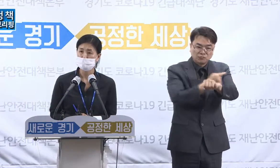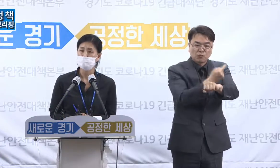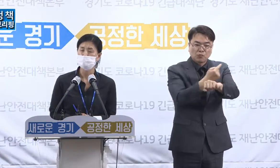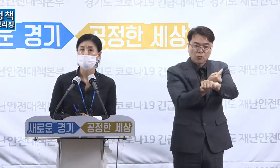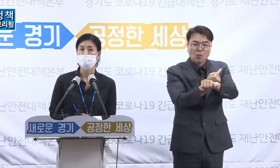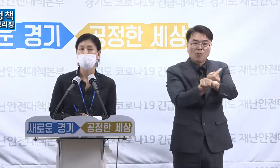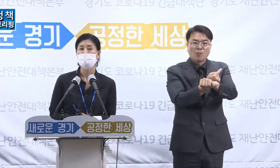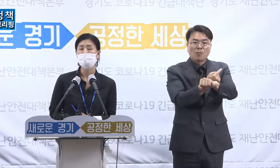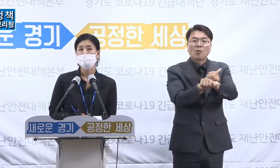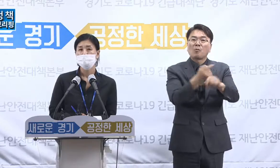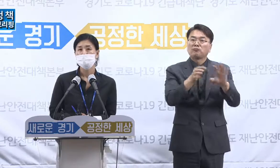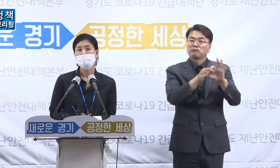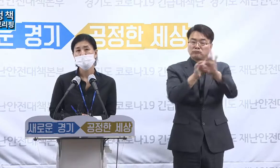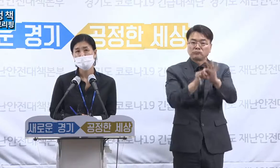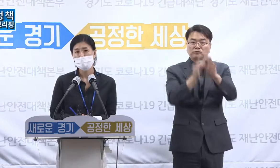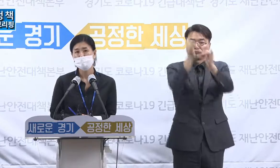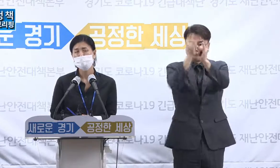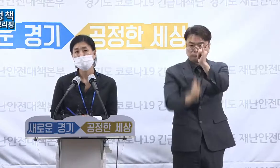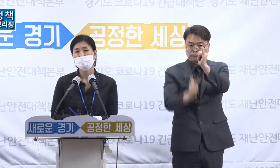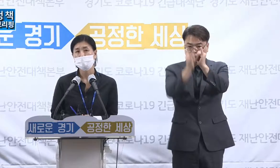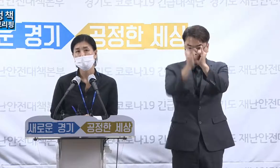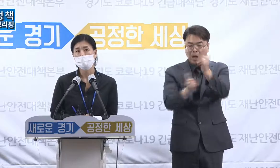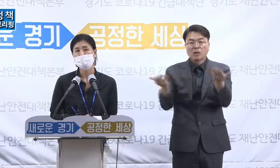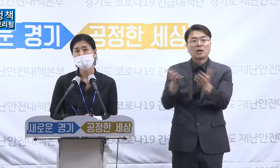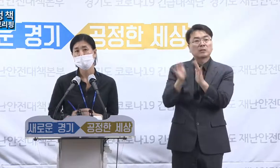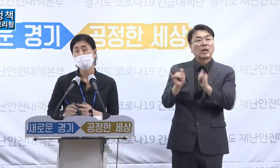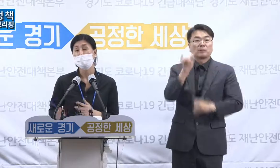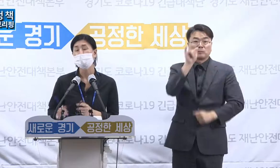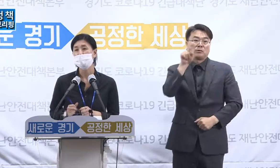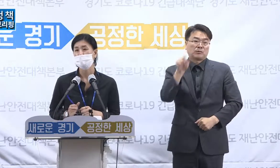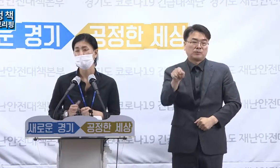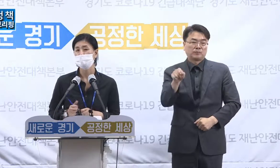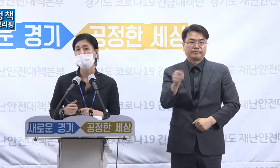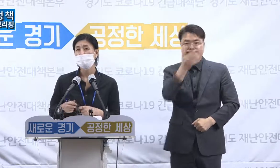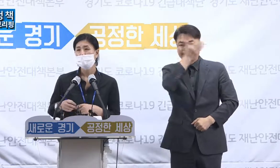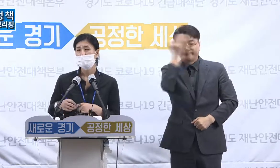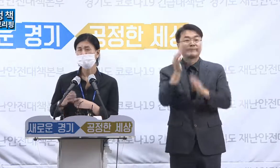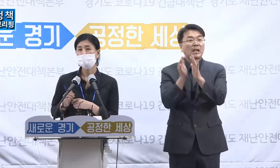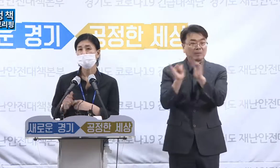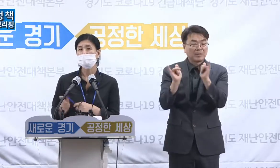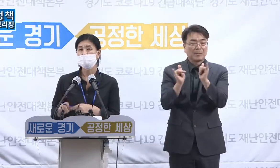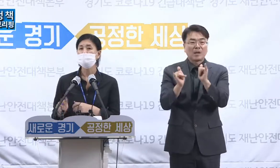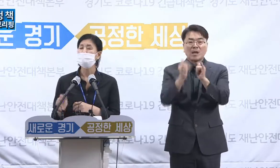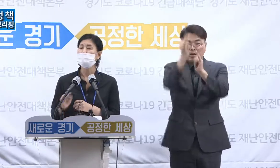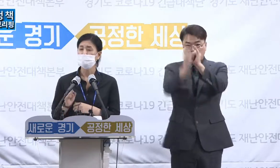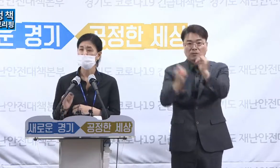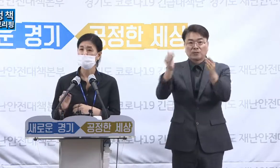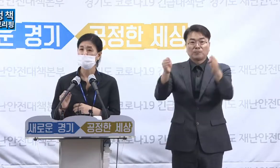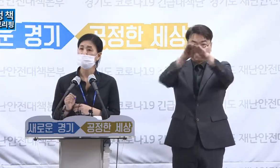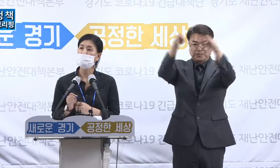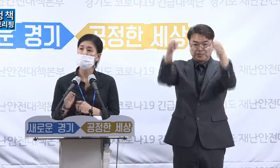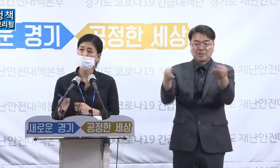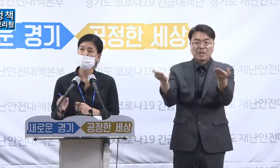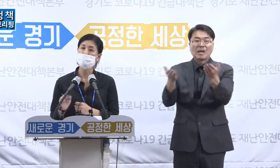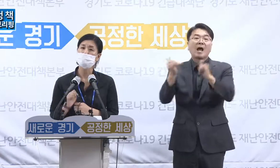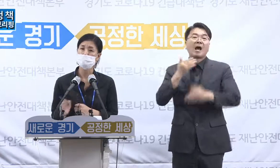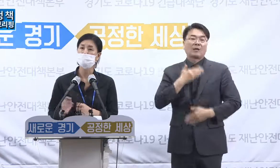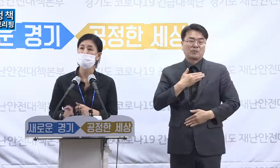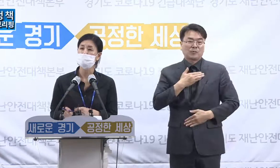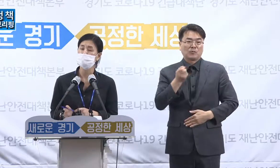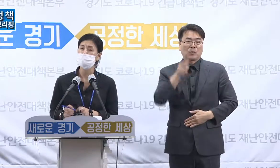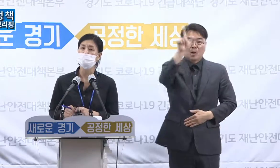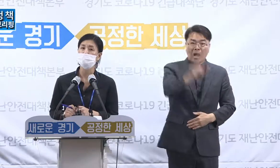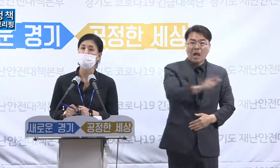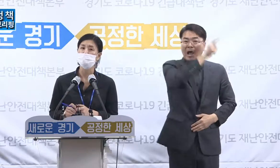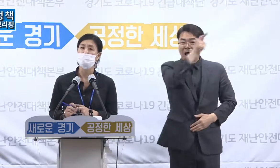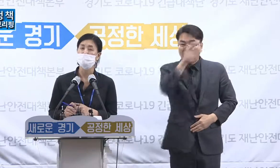인턴들이 좀 계시고 역사관의 직원분들이 계신데 이분들 되게 젊으세요. 그리고 할머니들의 일상이 어떤지를 하루하루 체크하고